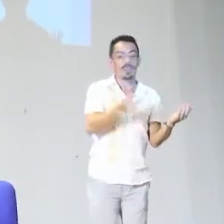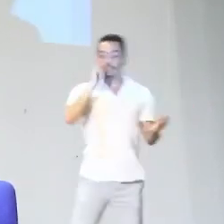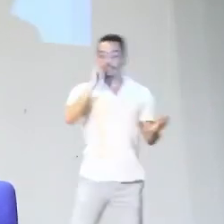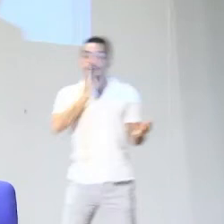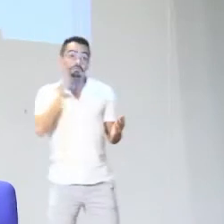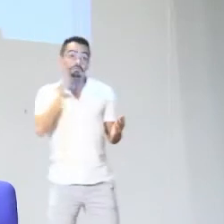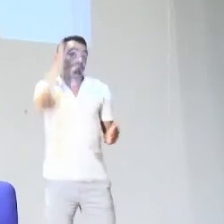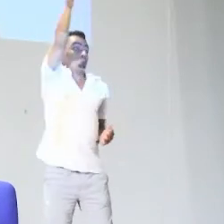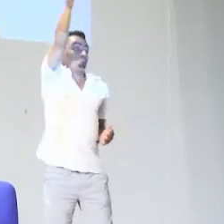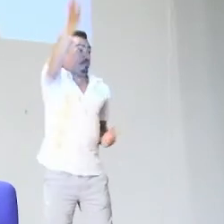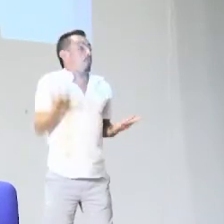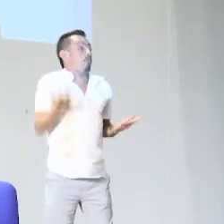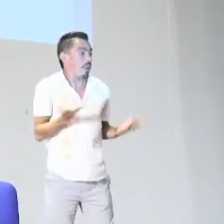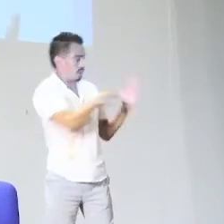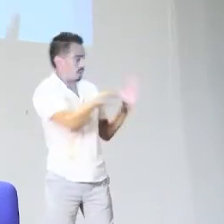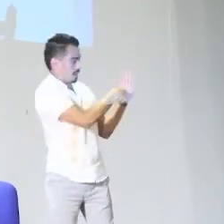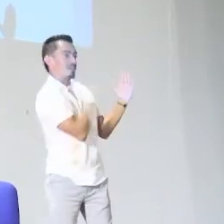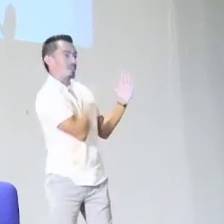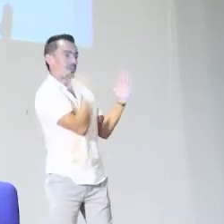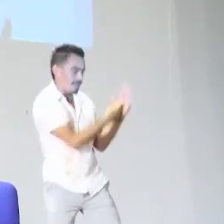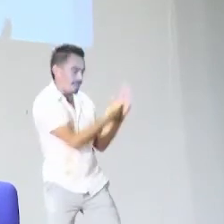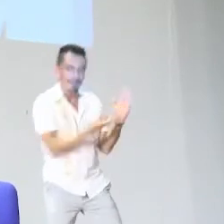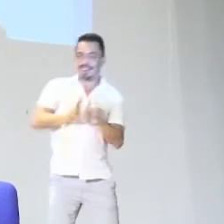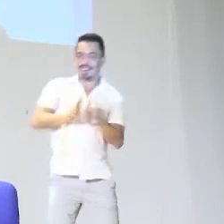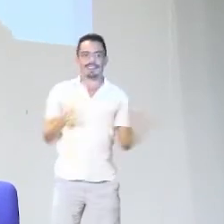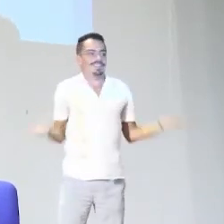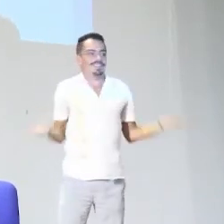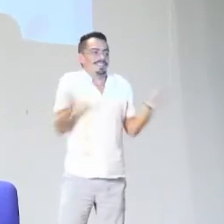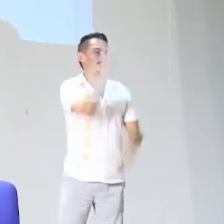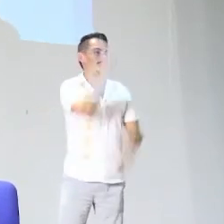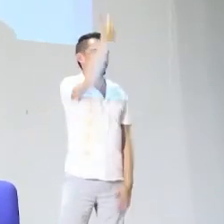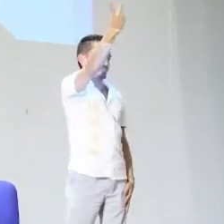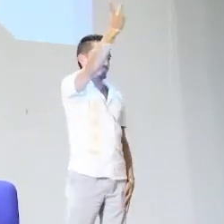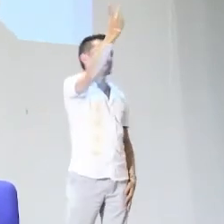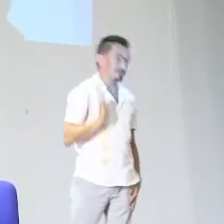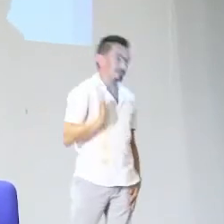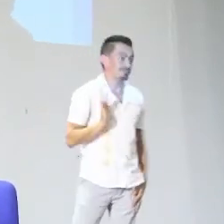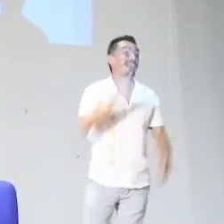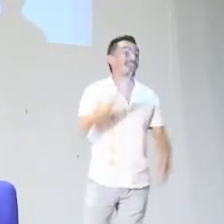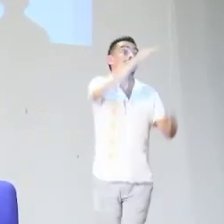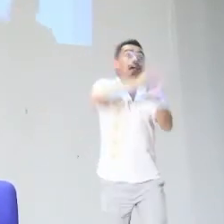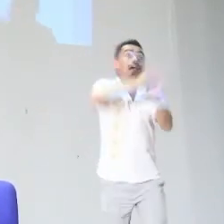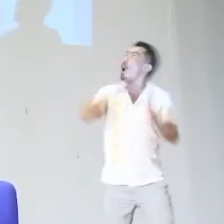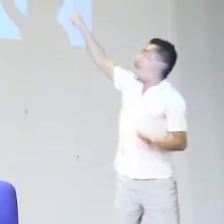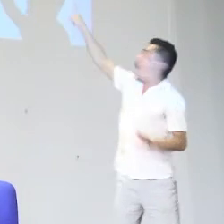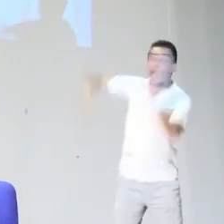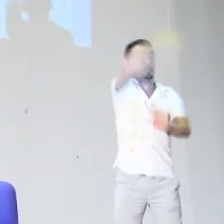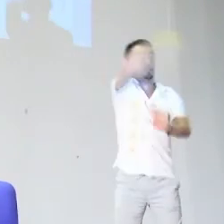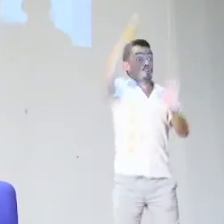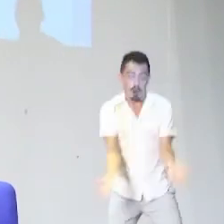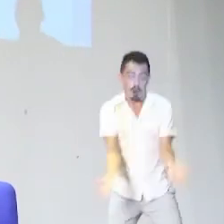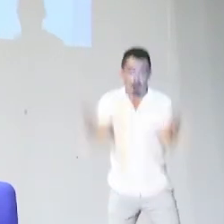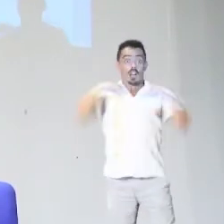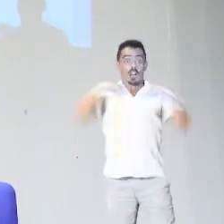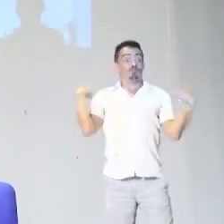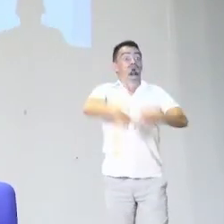que queremos es generar más textos y materiales como estos de apoyo hacia el futuro. En este momento tenemos dos,